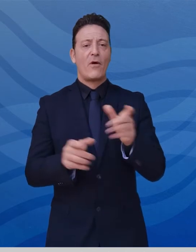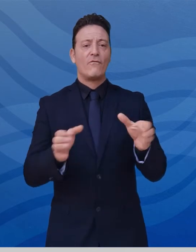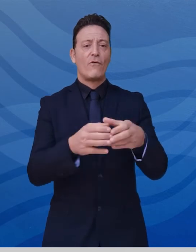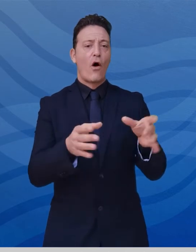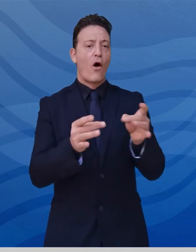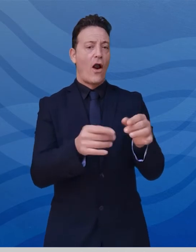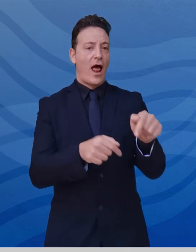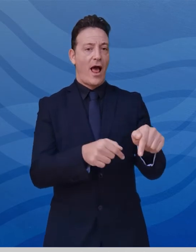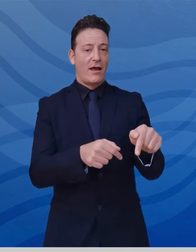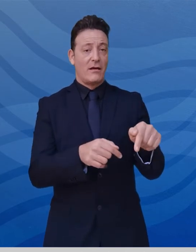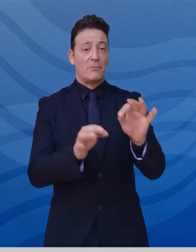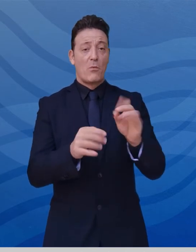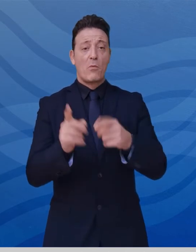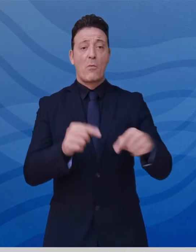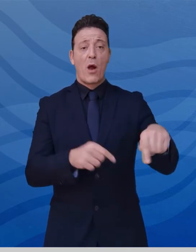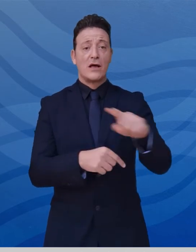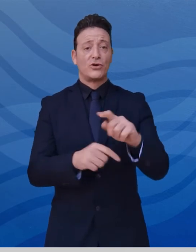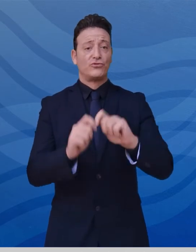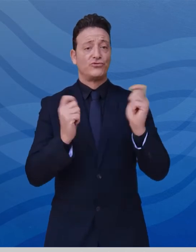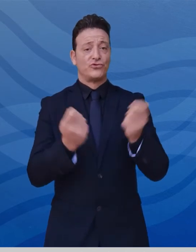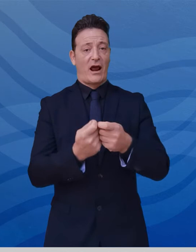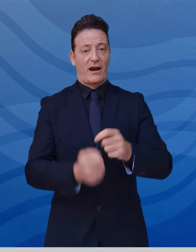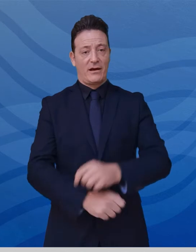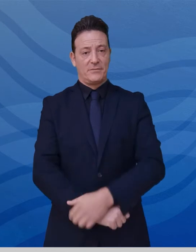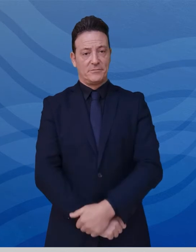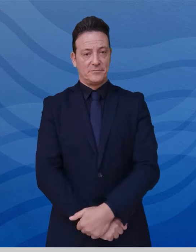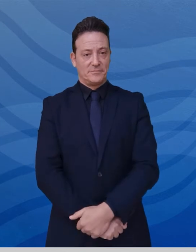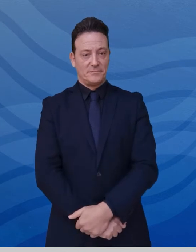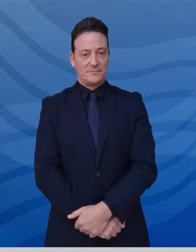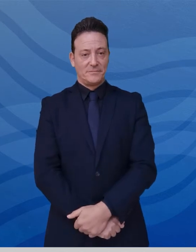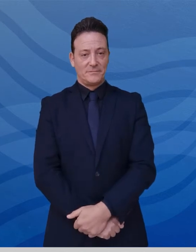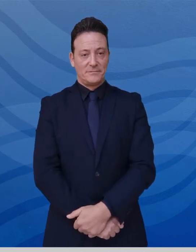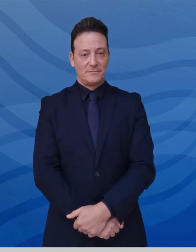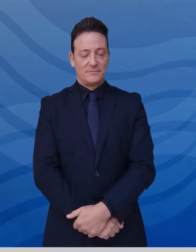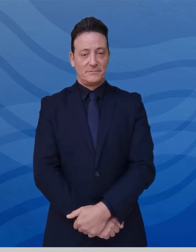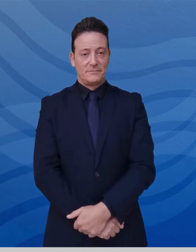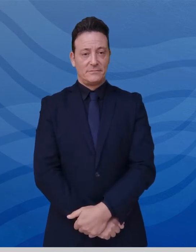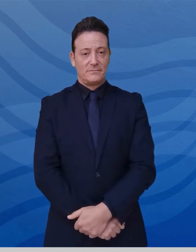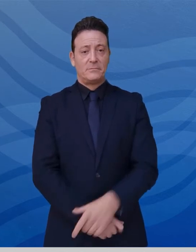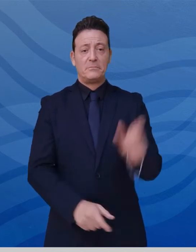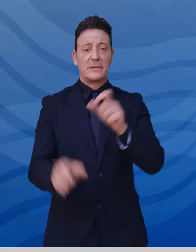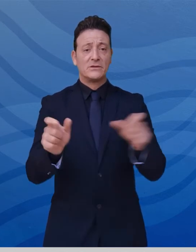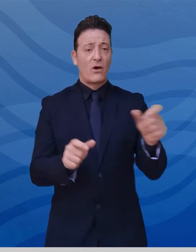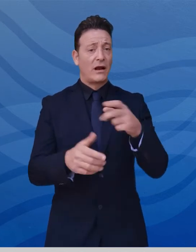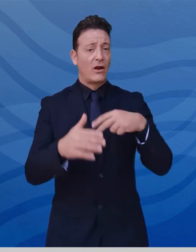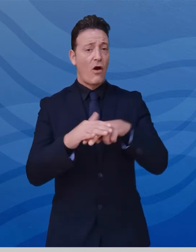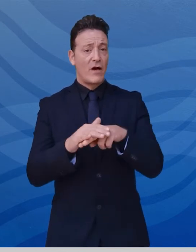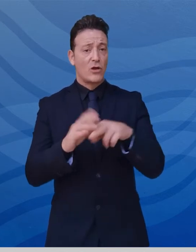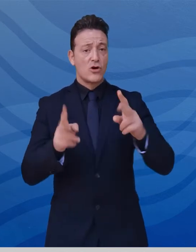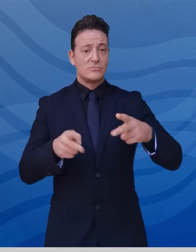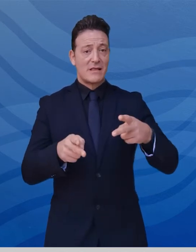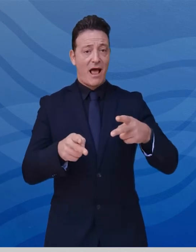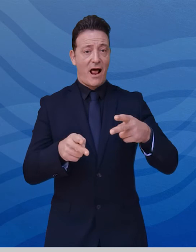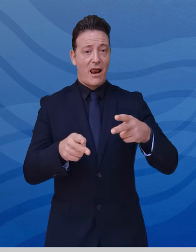che coinvolgono la popolazione generale. Il totale dei ricoverati presso le strutture ospedaliere